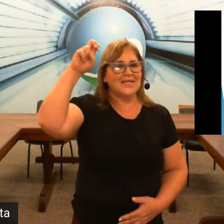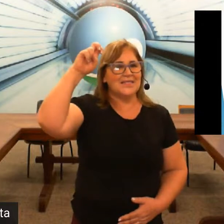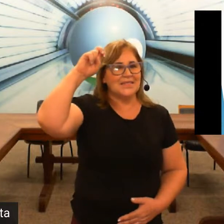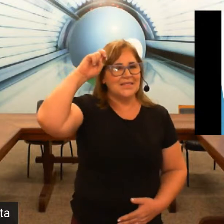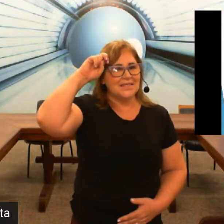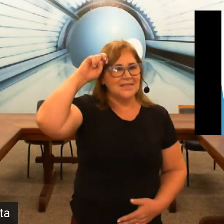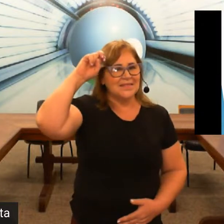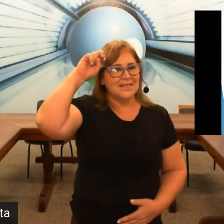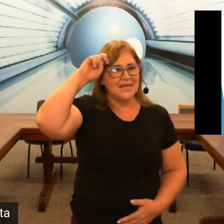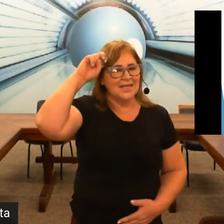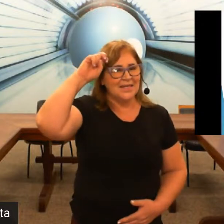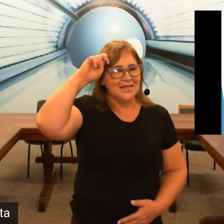quinta